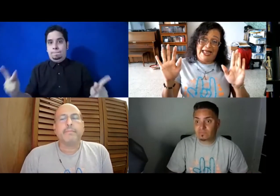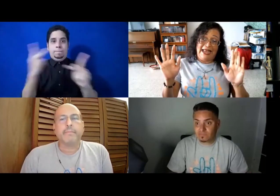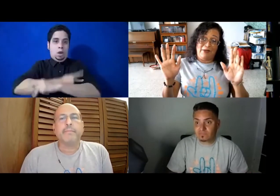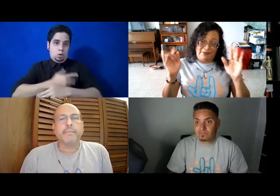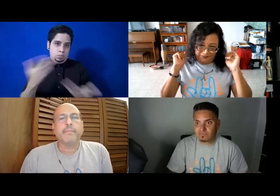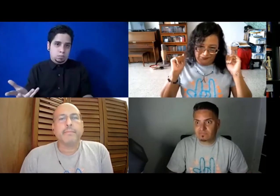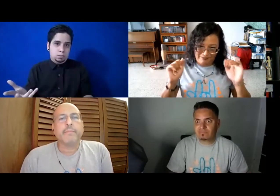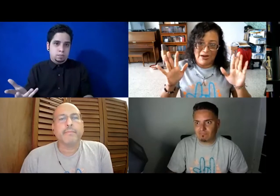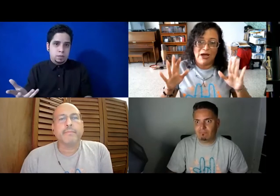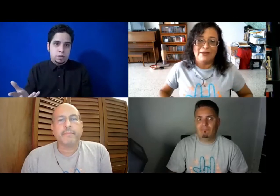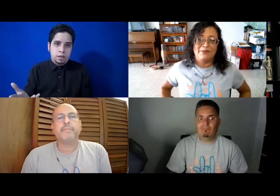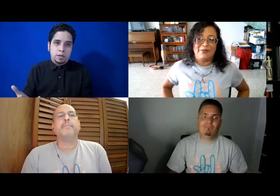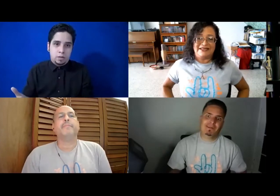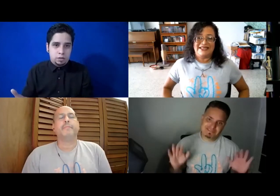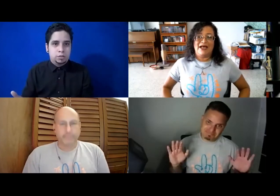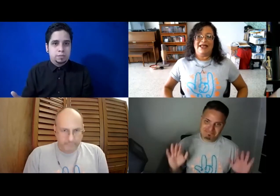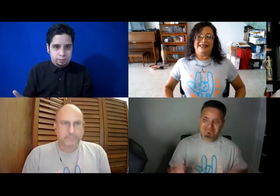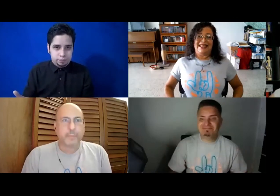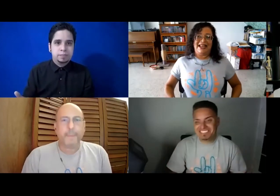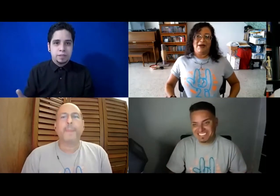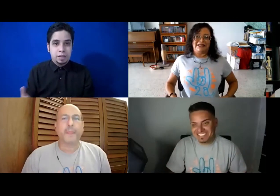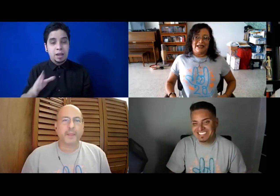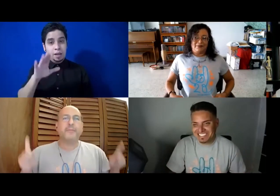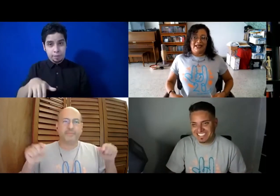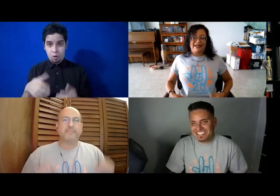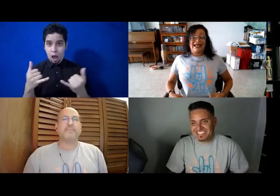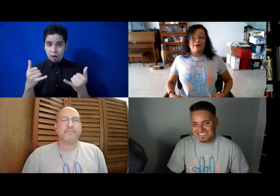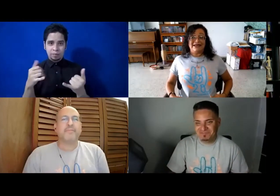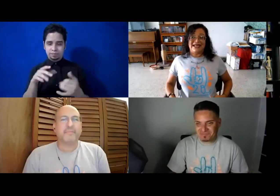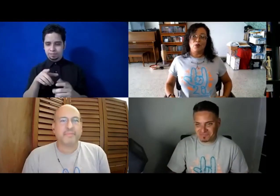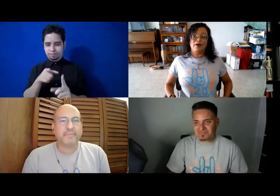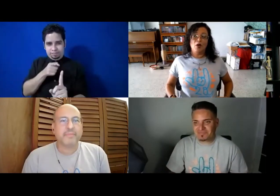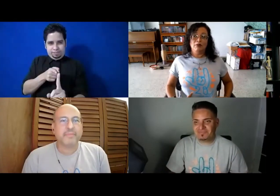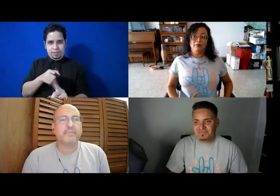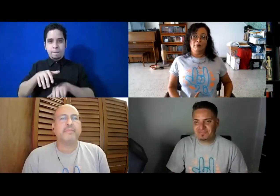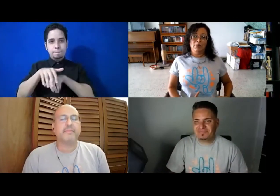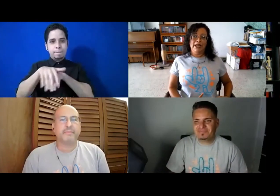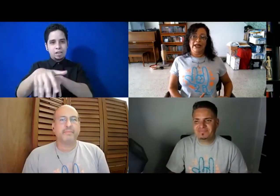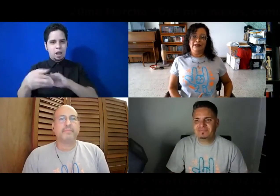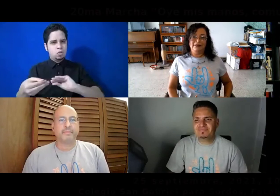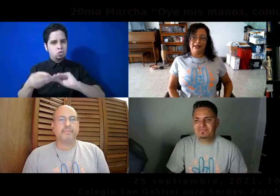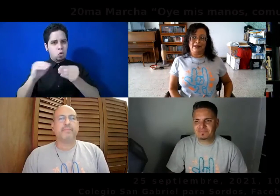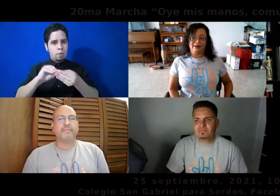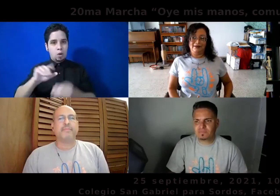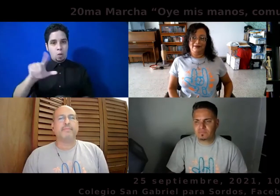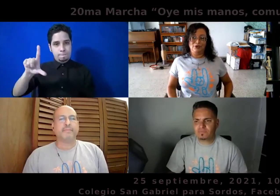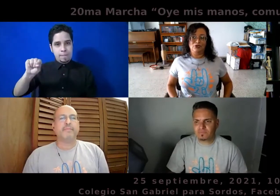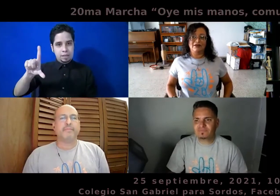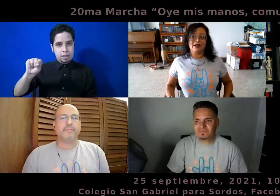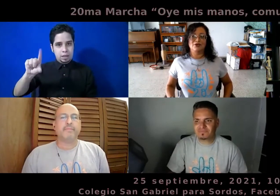Anyway, vamos a ver precisamente de la marcha. Esta es la marcha número 20. Yo estoy, desde aquí